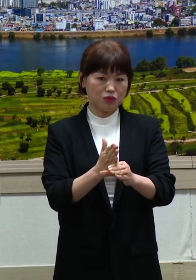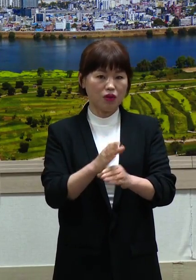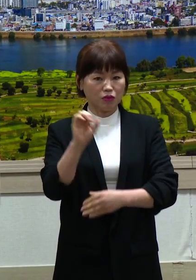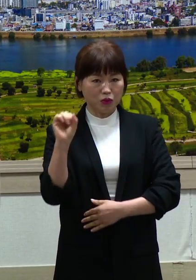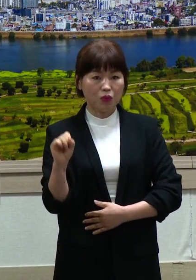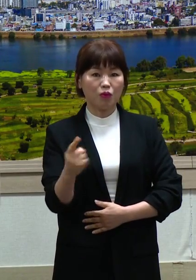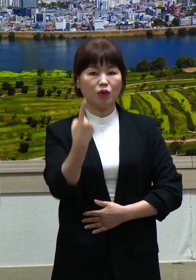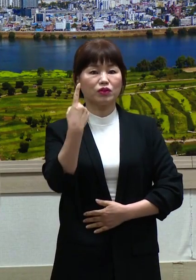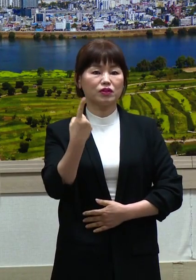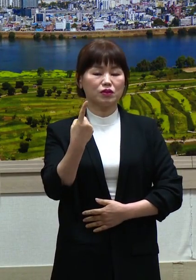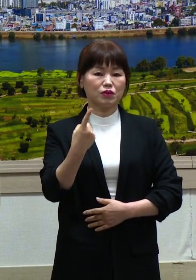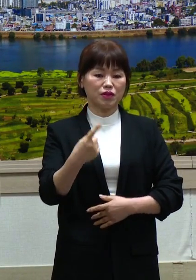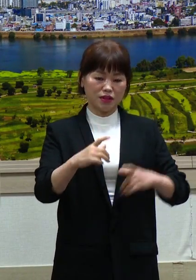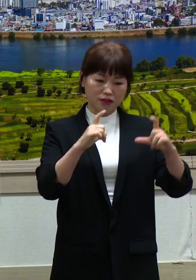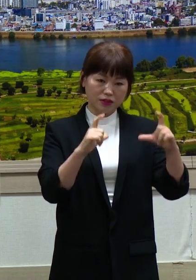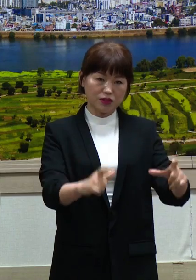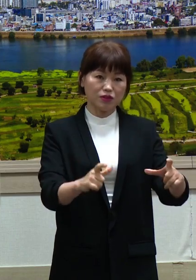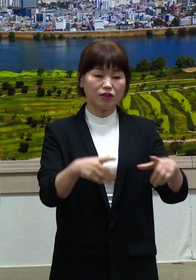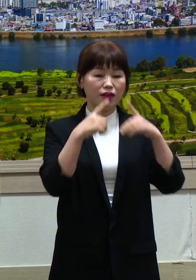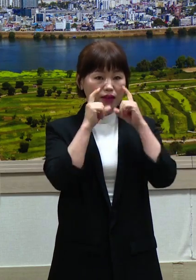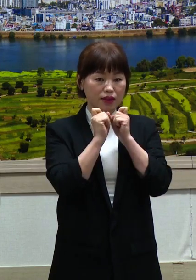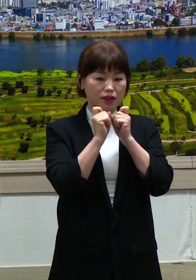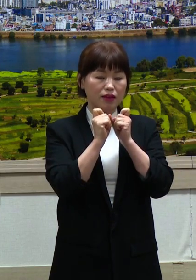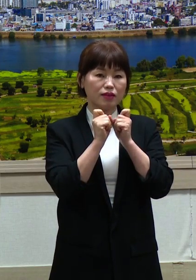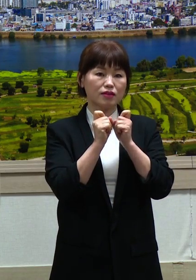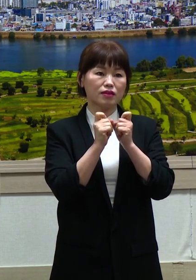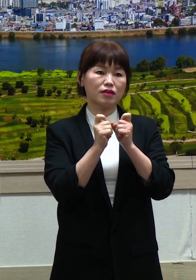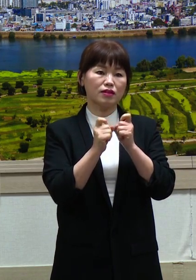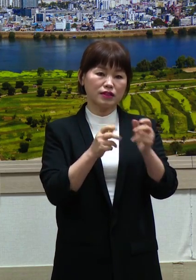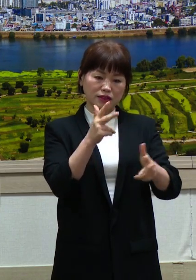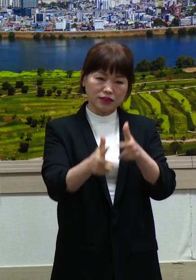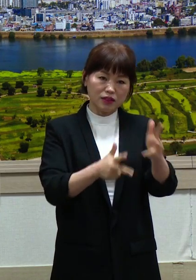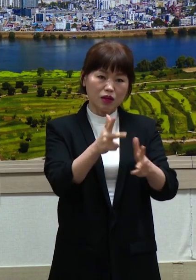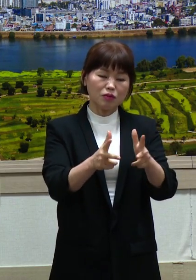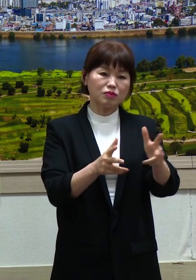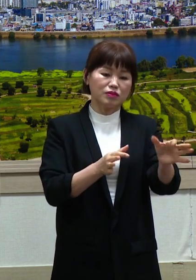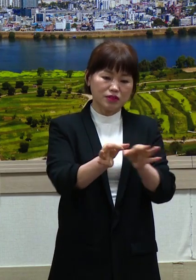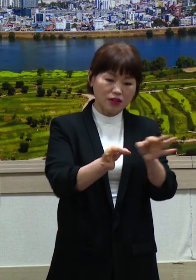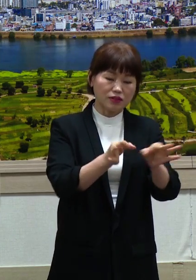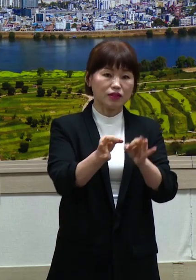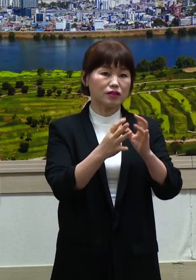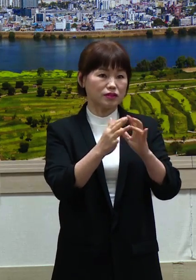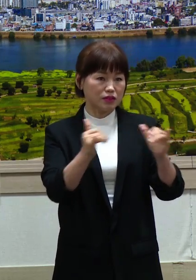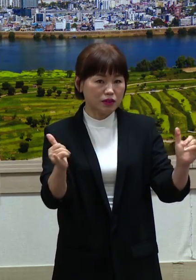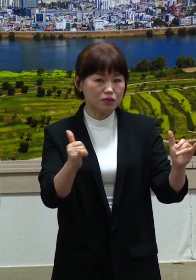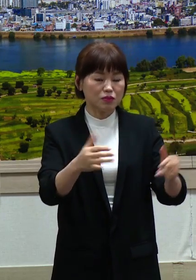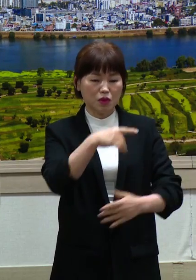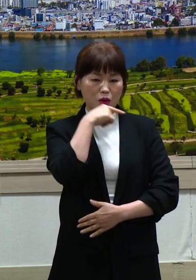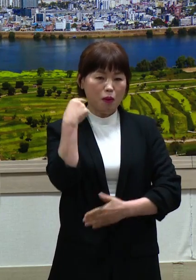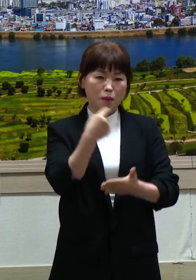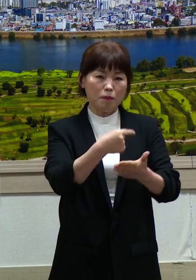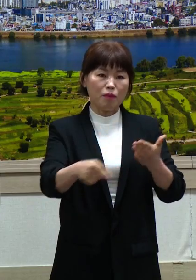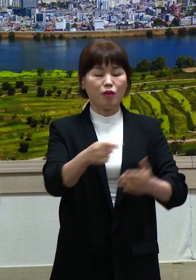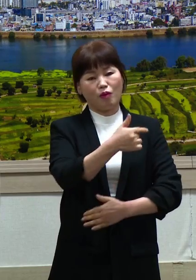비롯한 지역경제의 피해가 눈덩이처럼 불어나고 있는 상황입니다.